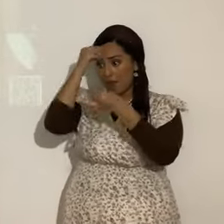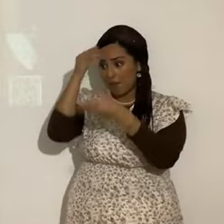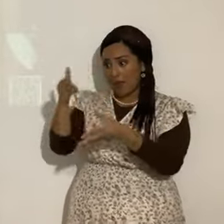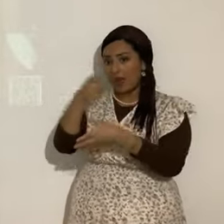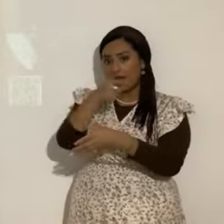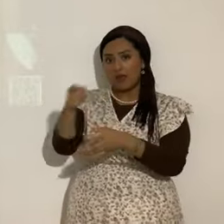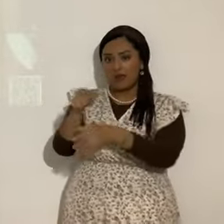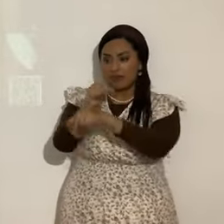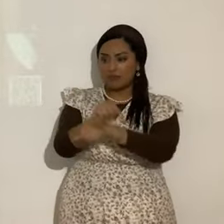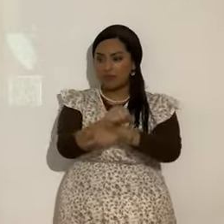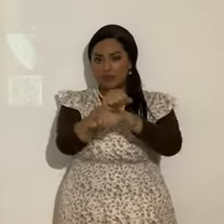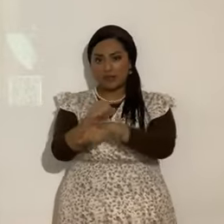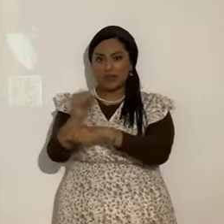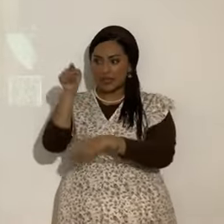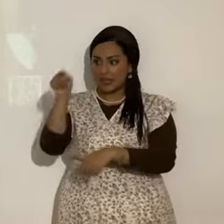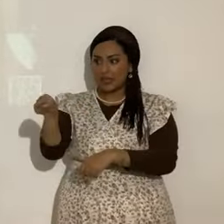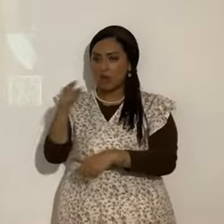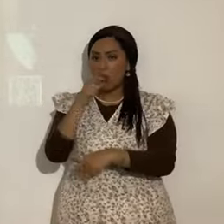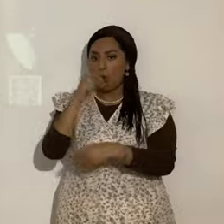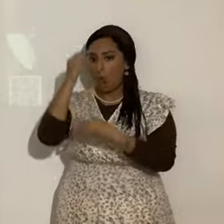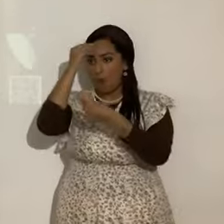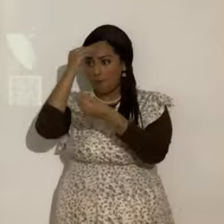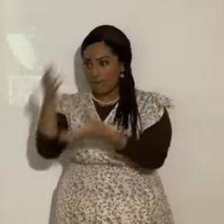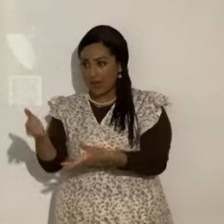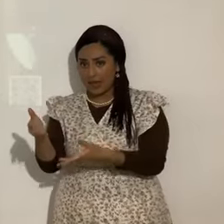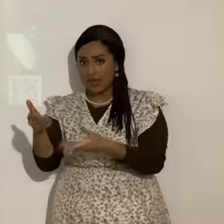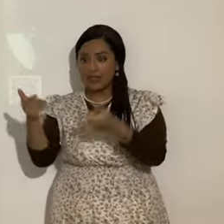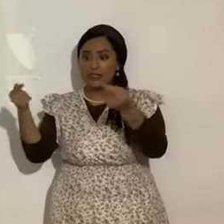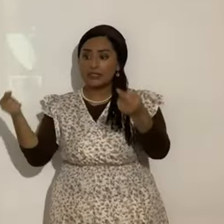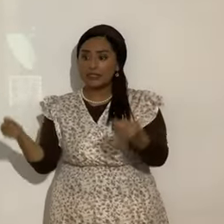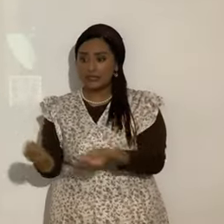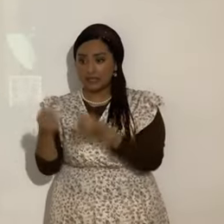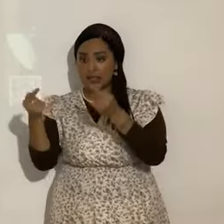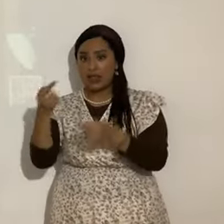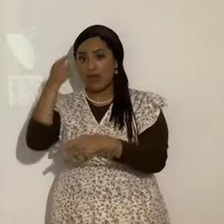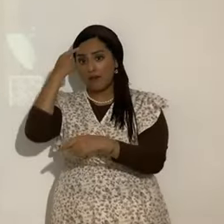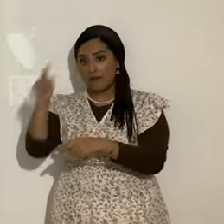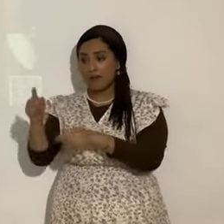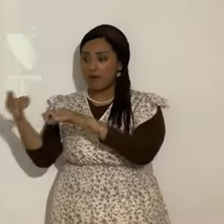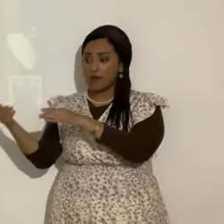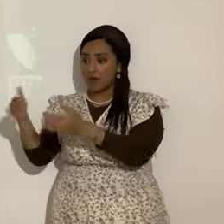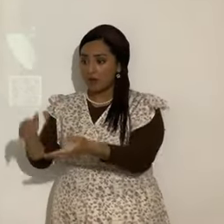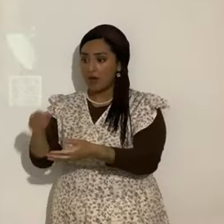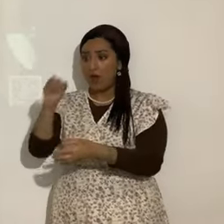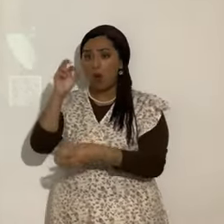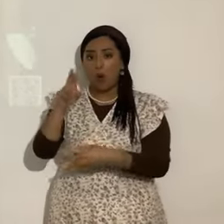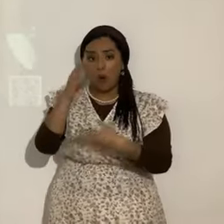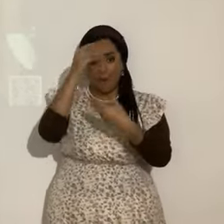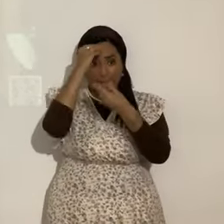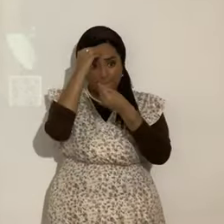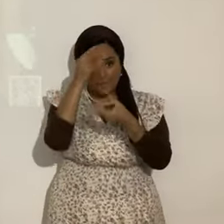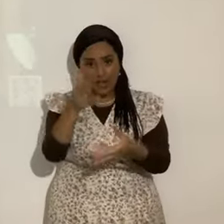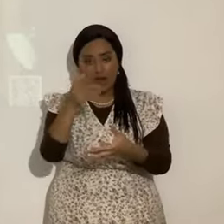esclavos de aquel a quien obedecéis. Sea del pecado para muerte. O sea de la obediencia para justicia.